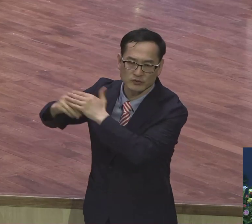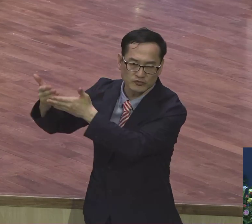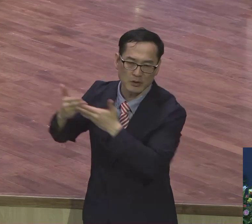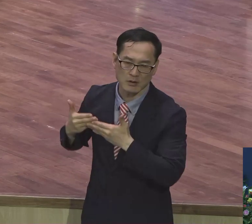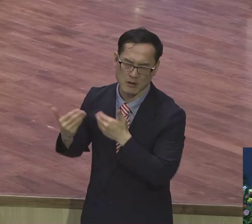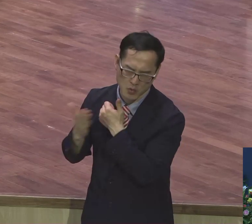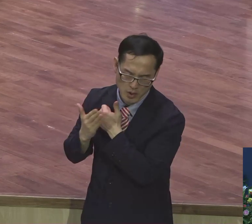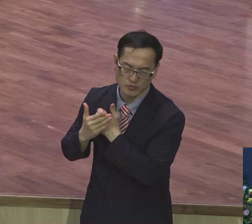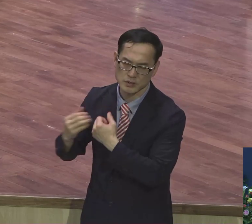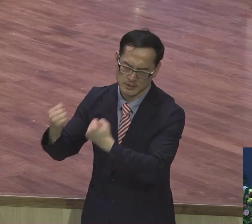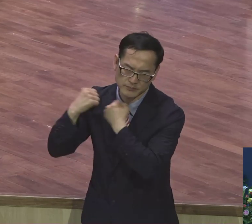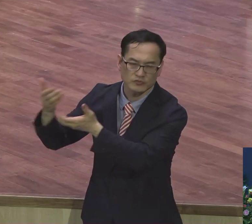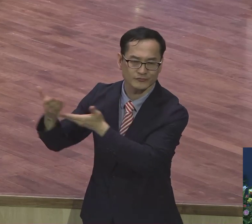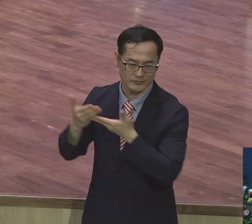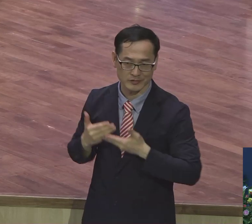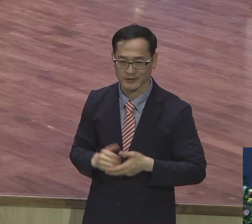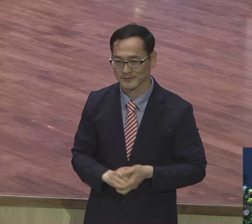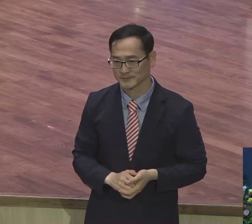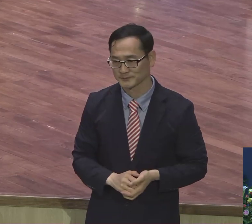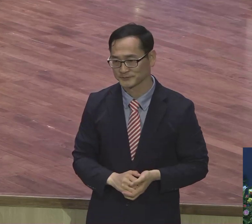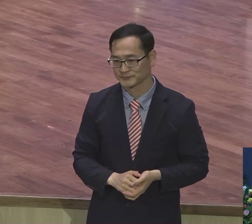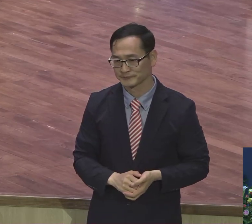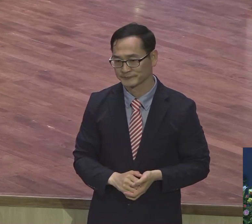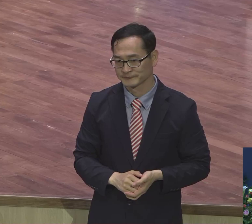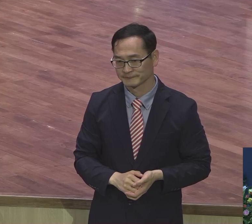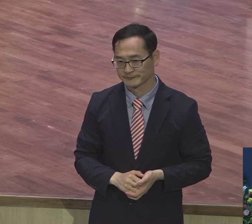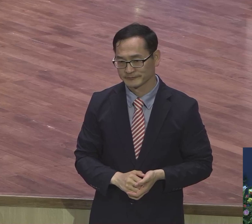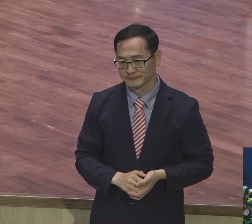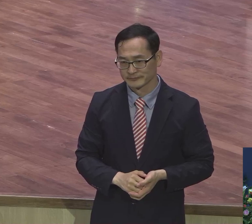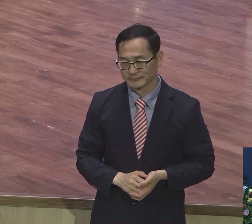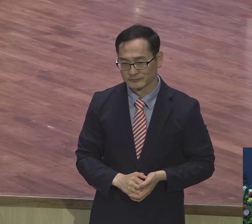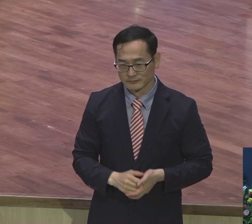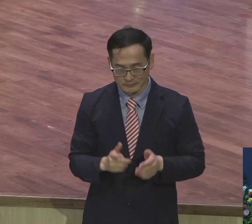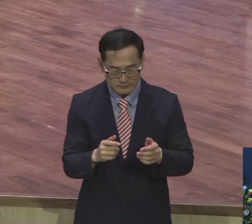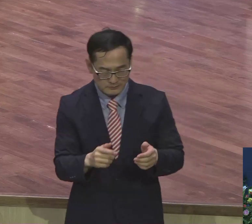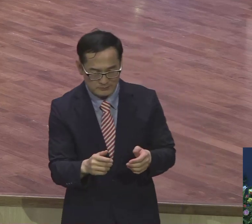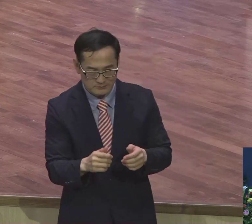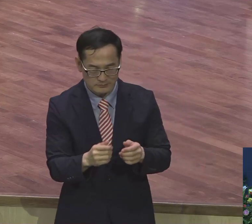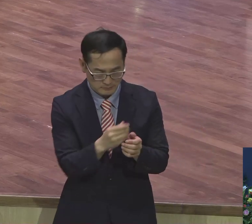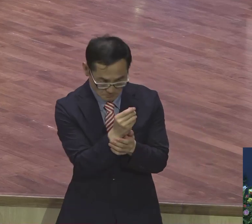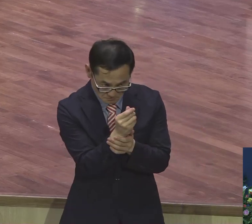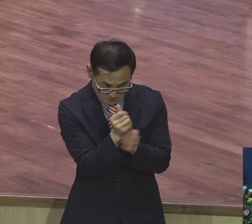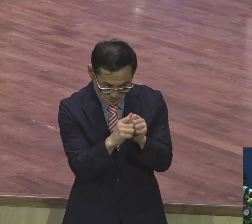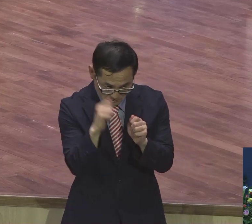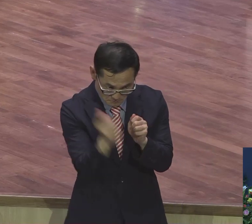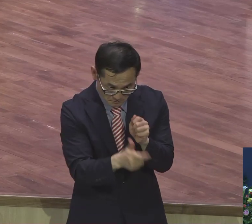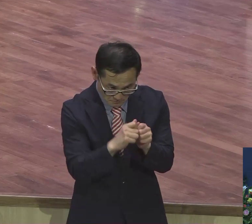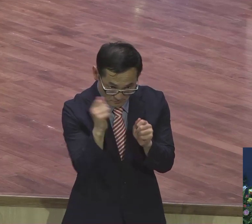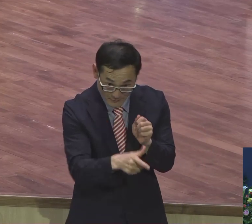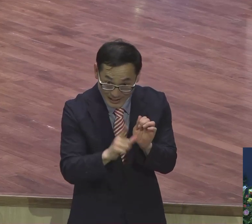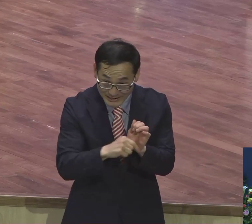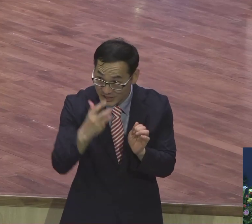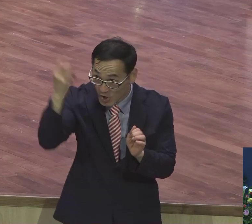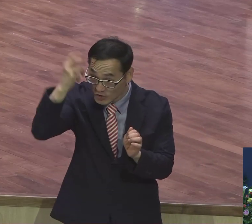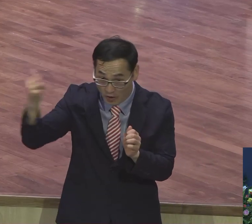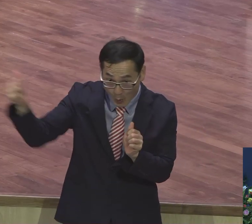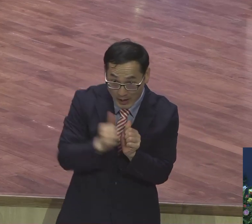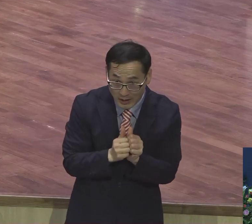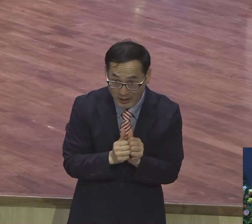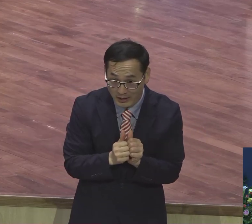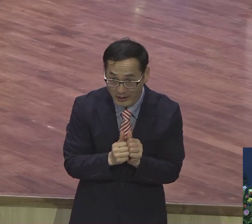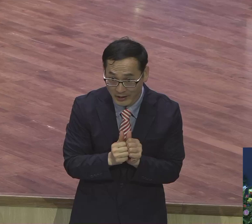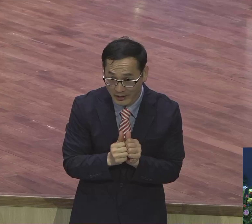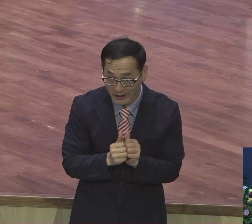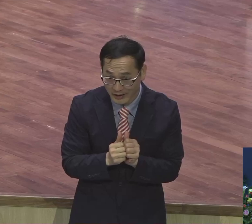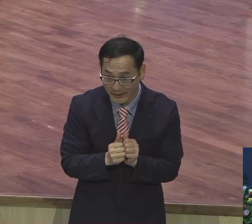성령이 역사구나. 그때 체험하는 거예요. 고스톱 쳐는데 성령 역사하십니까. 자기 욕심 자기